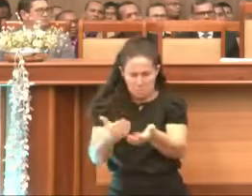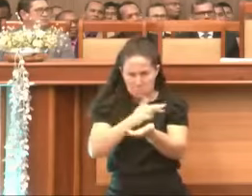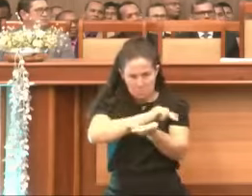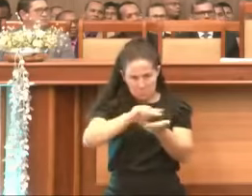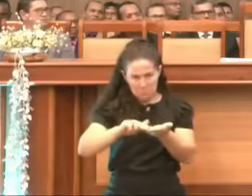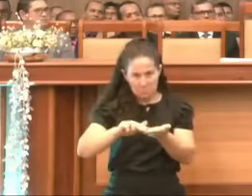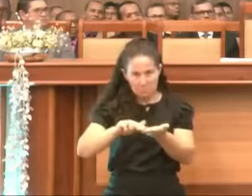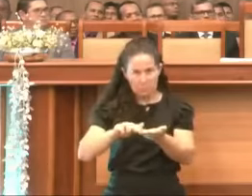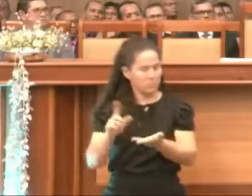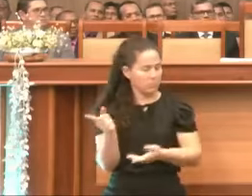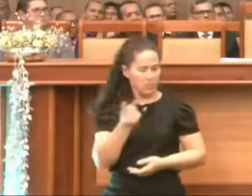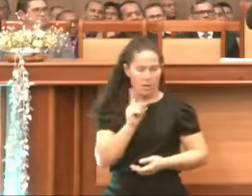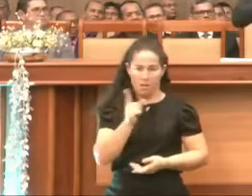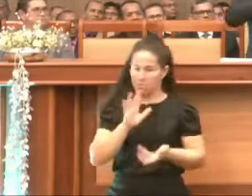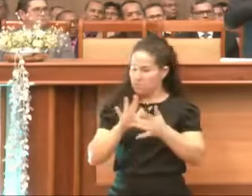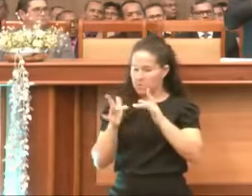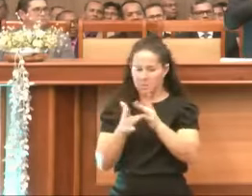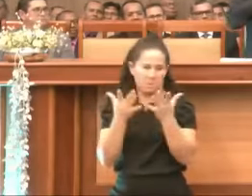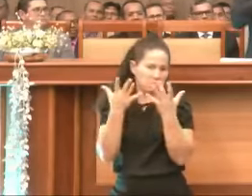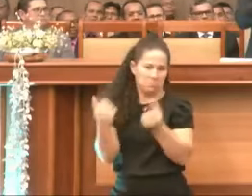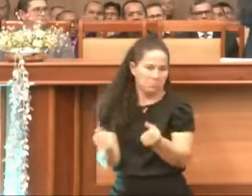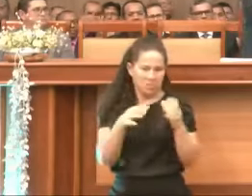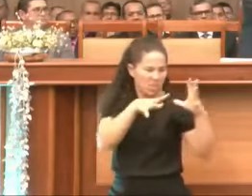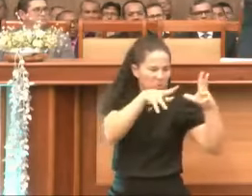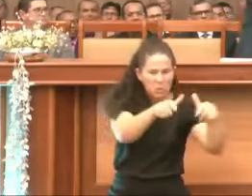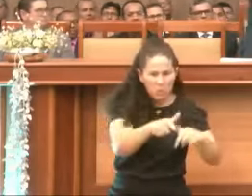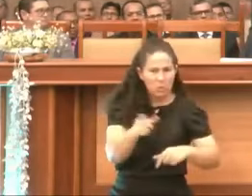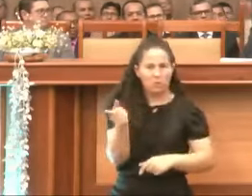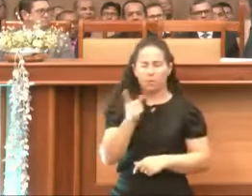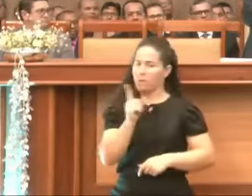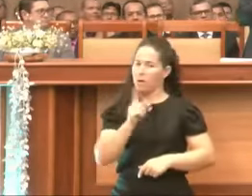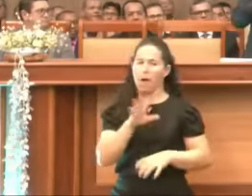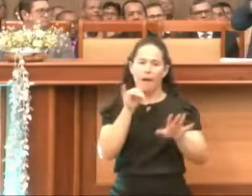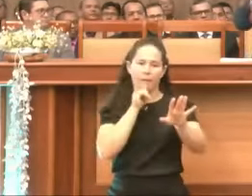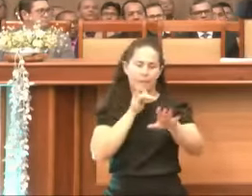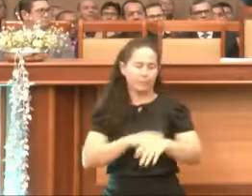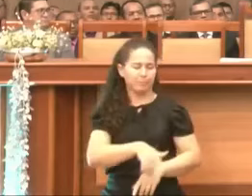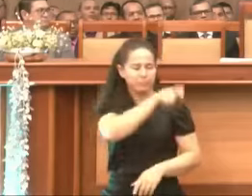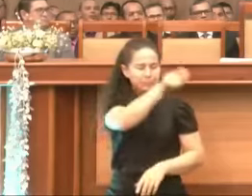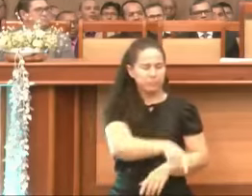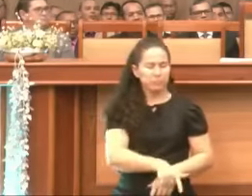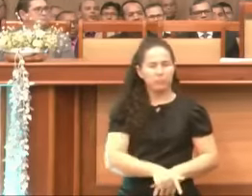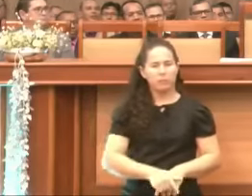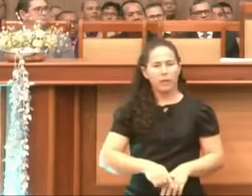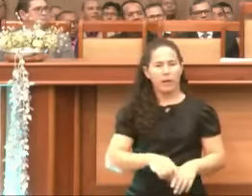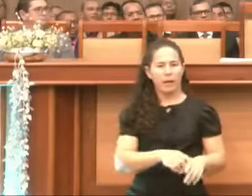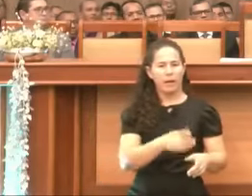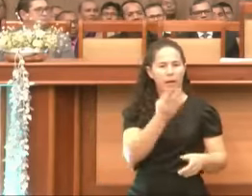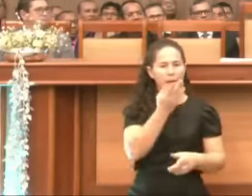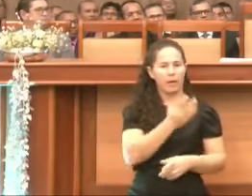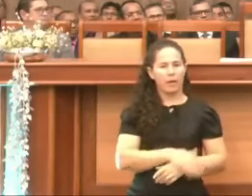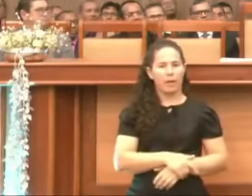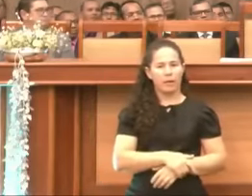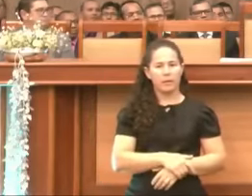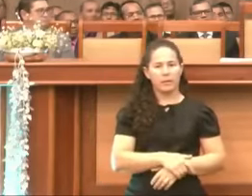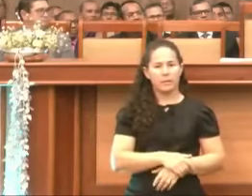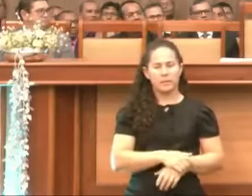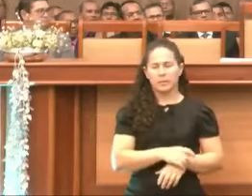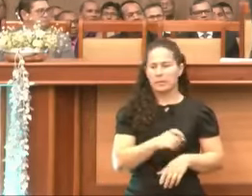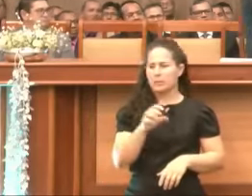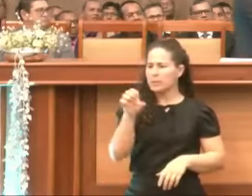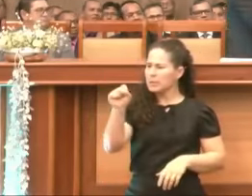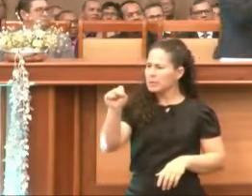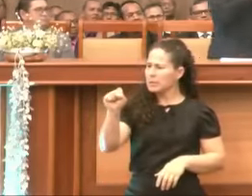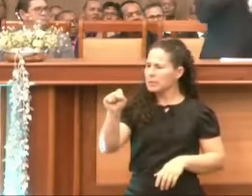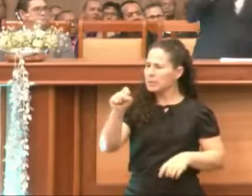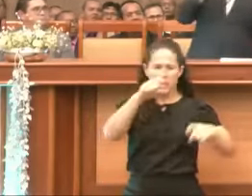É, qualquer molecagem, ele está adulterando, está se prostituindo, está dormindo na rede com a mesma mulher. Ele quer homem, ele quer mulher,